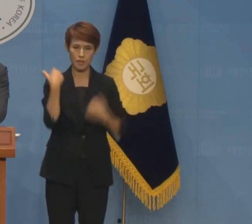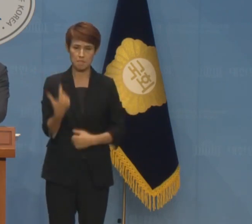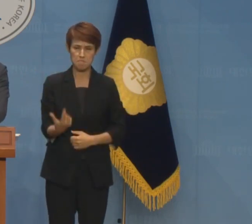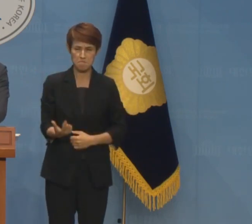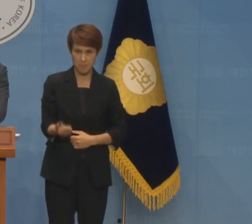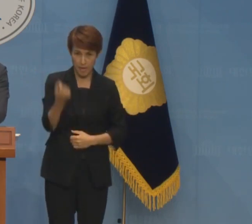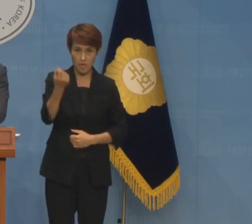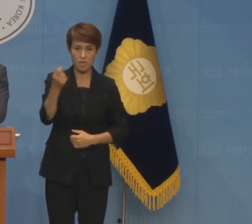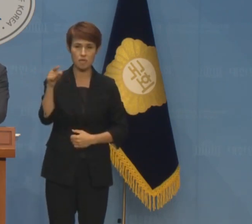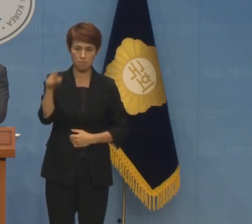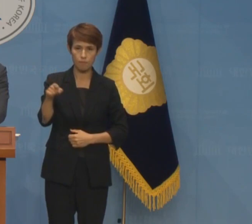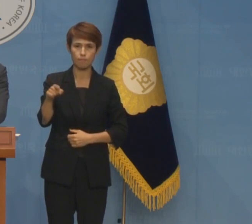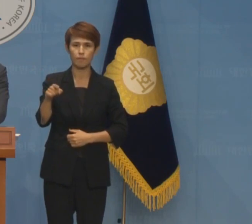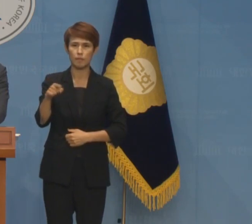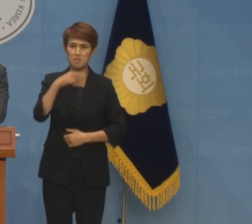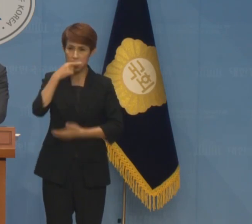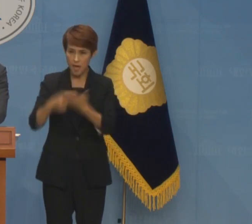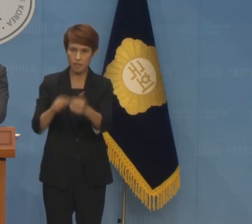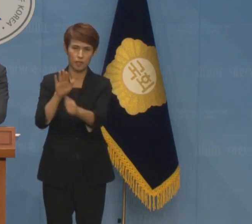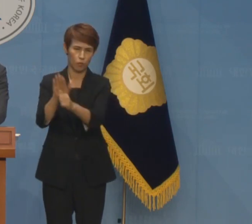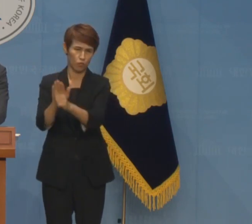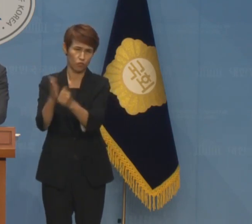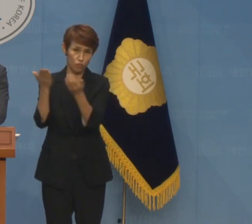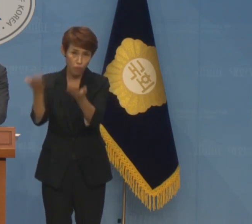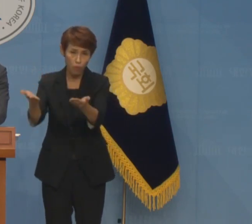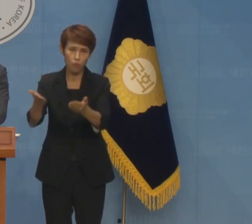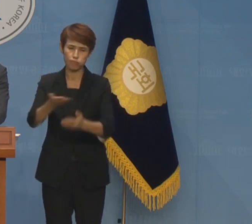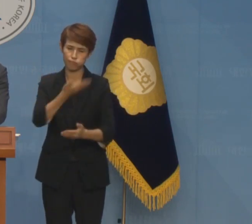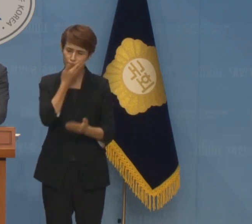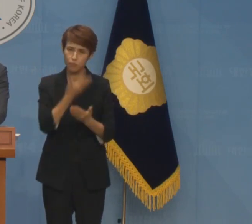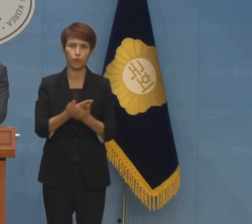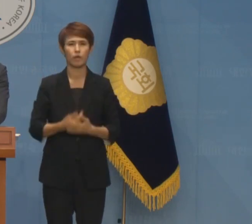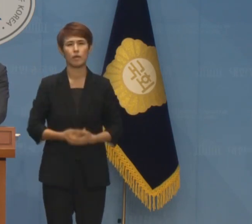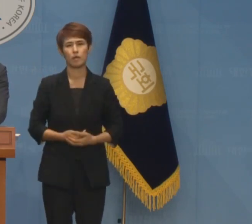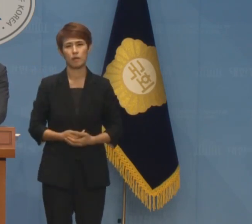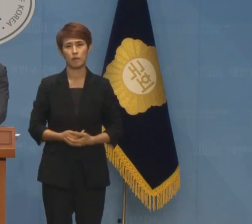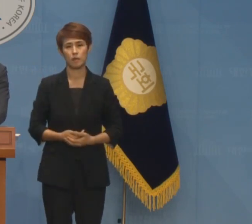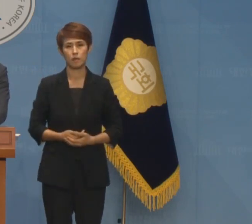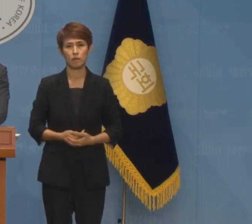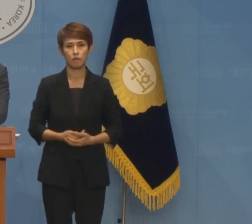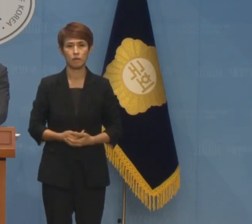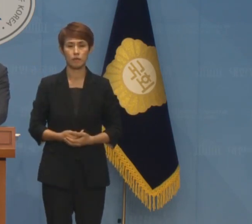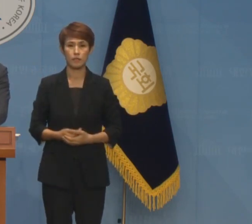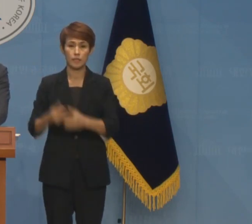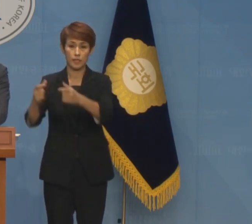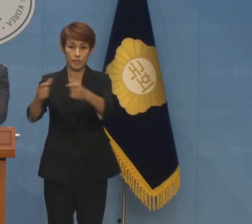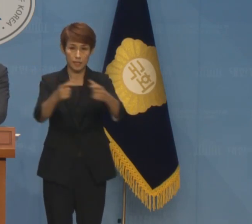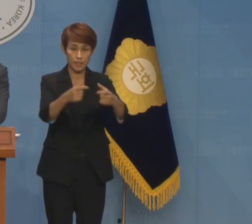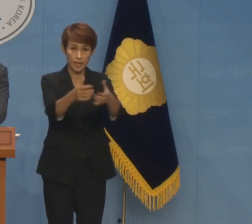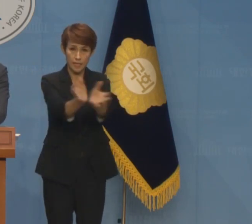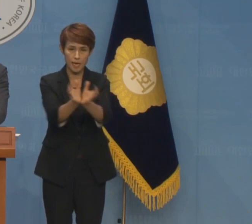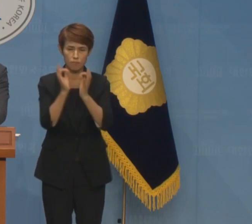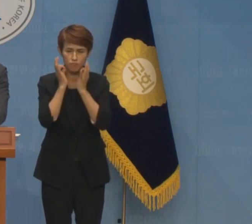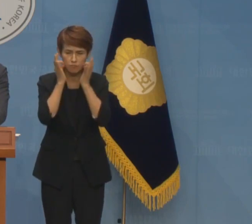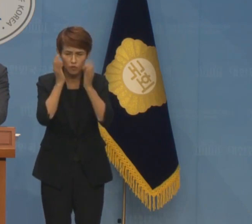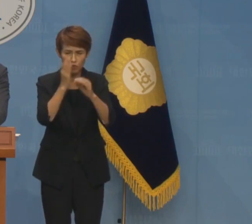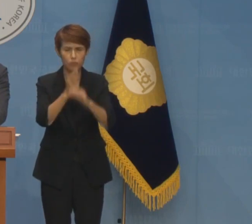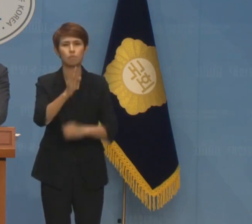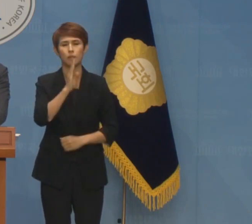복구와 피해 지원이 아주 절실합니다. 지방재산체가 총력을 기울이고 있으나